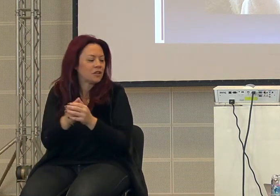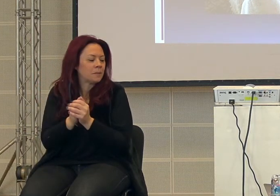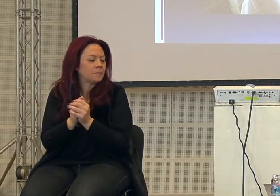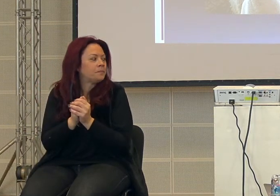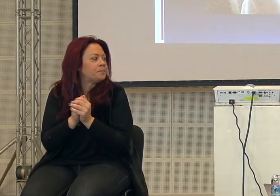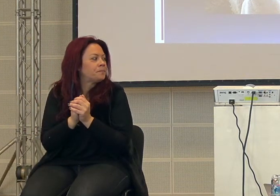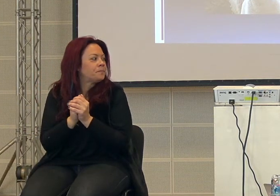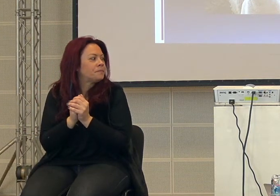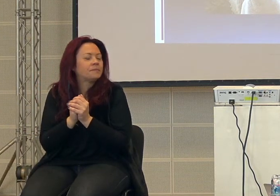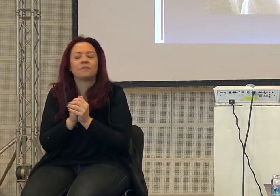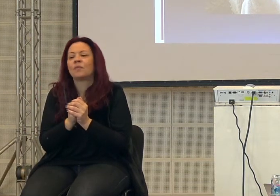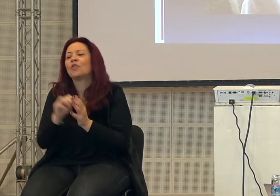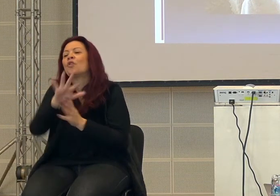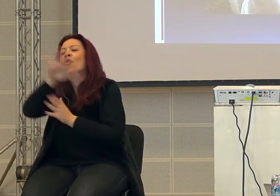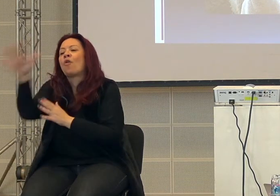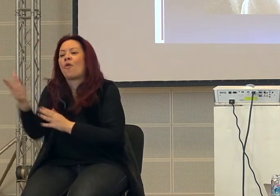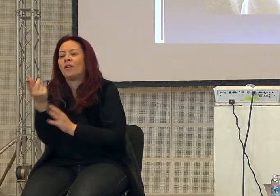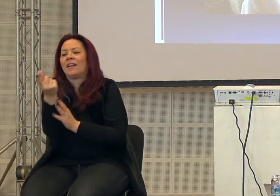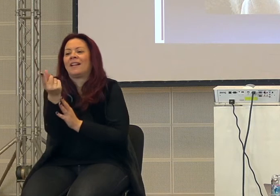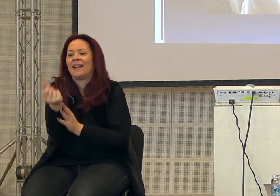è, oltre al denaro,